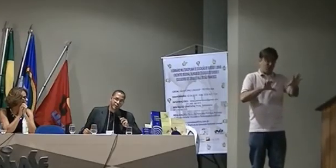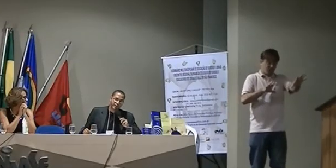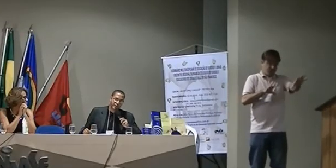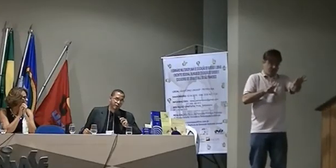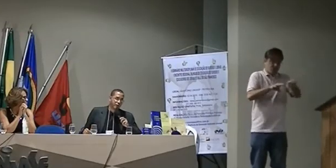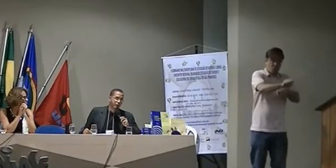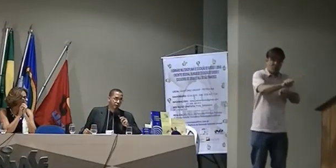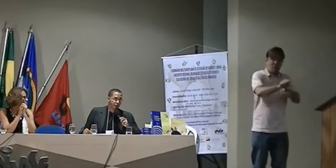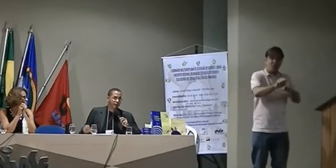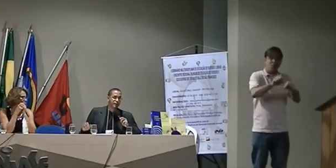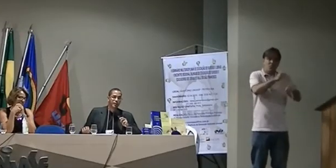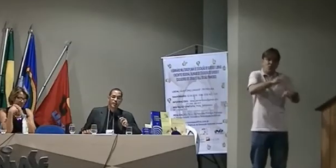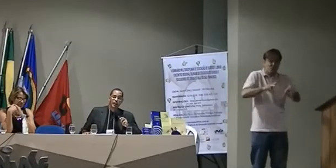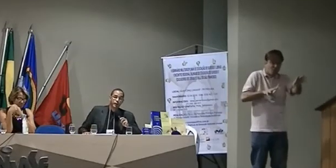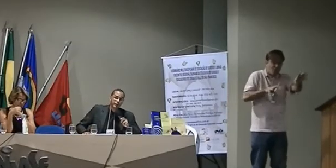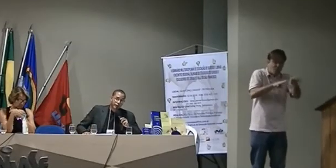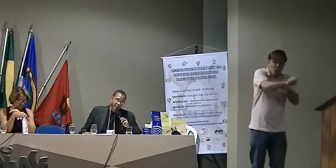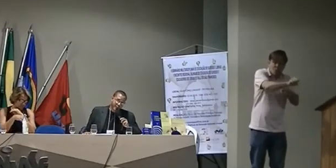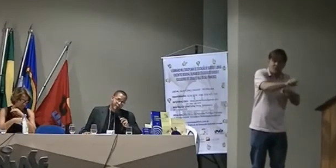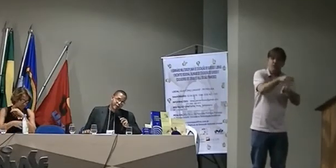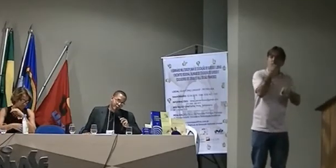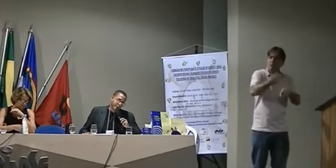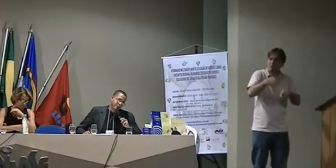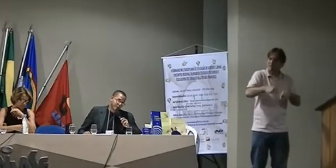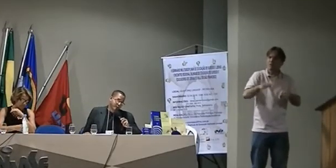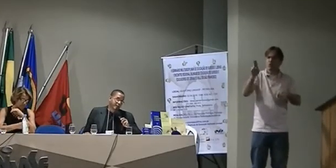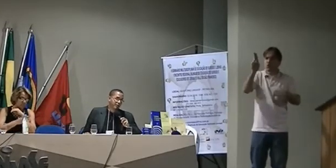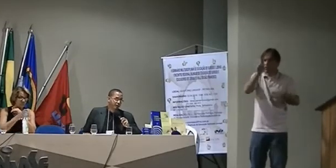a formação de professores entre as universidades e faculdades particulares também.